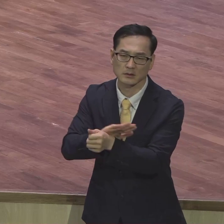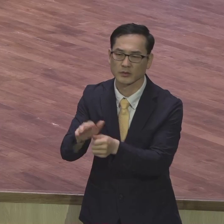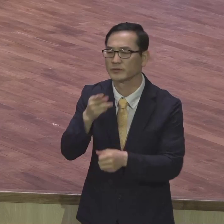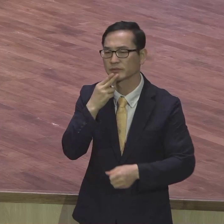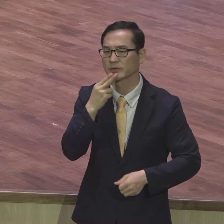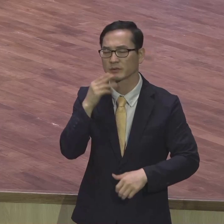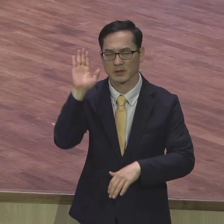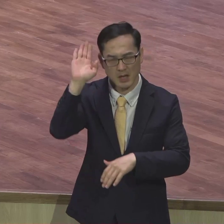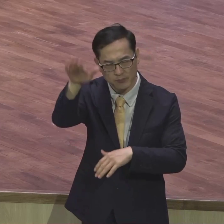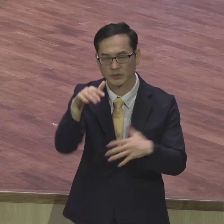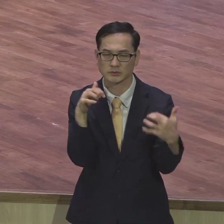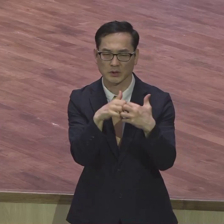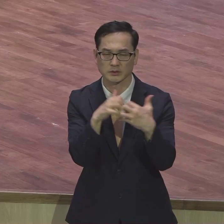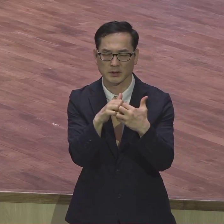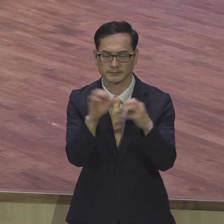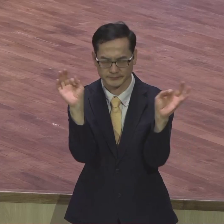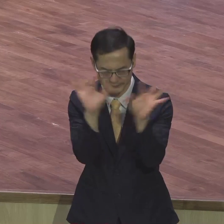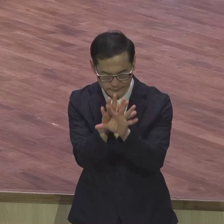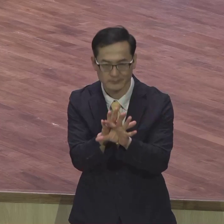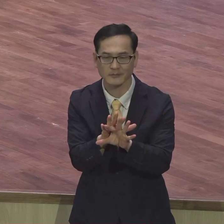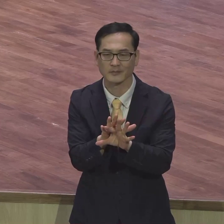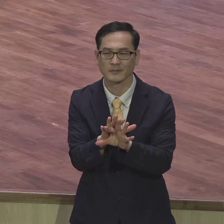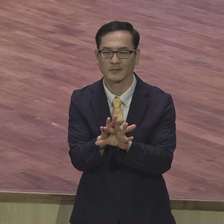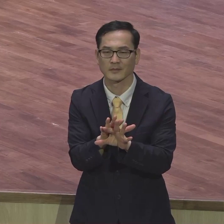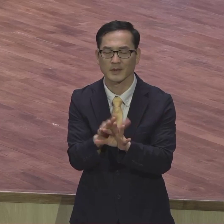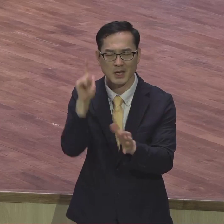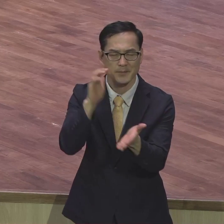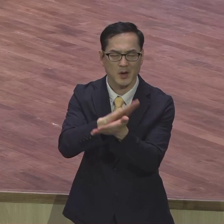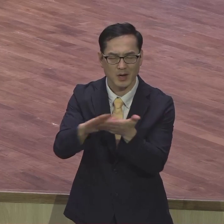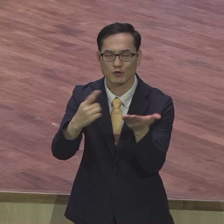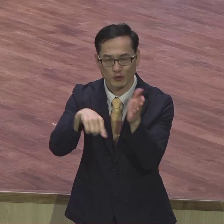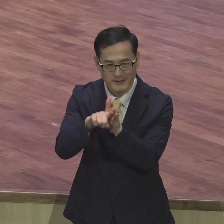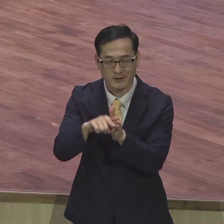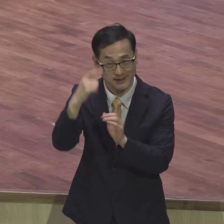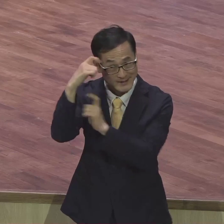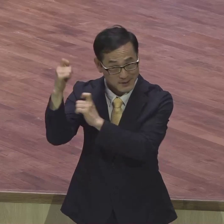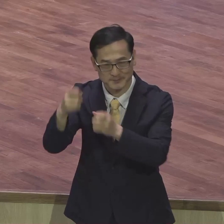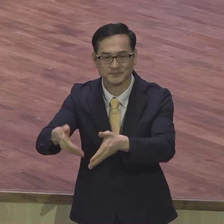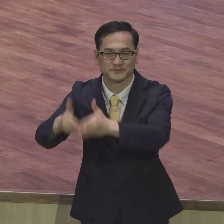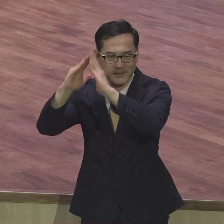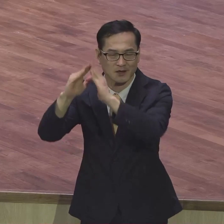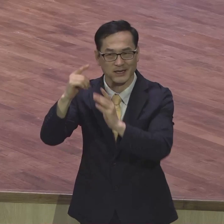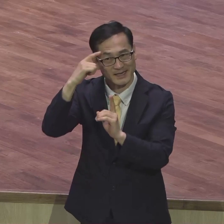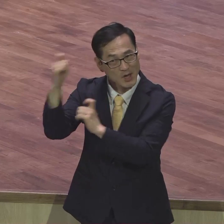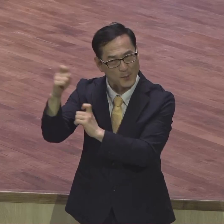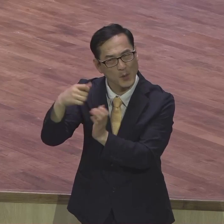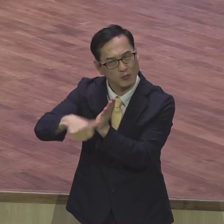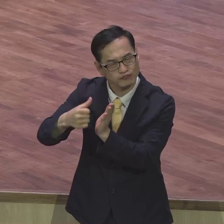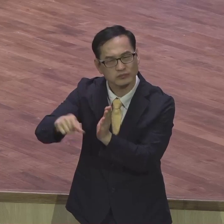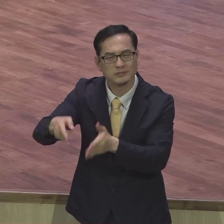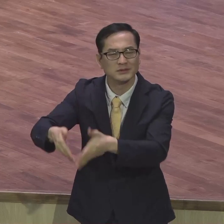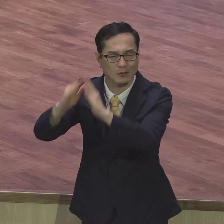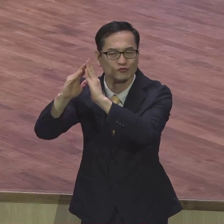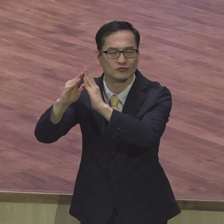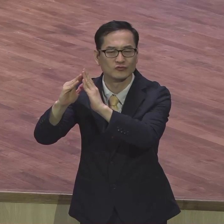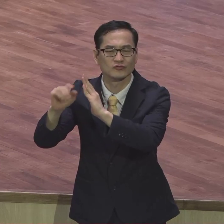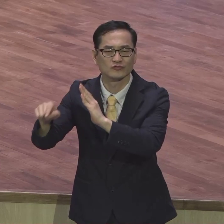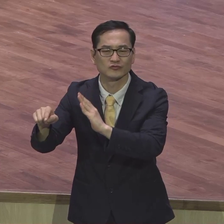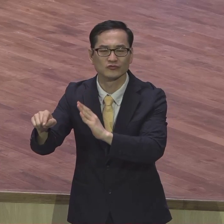평화 이제 기념비를 세우자 이렇게 기회를 하고 이제 우리나라도 솔로몬 제도 같은 데 가서 세우려고